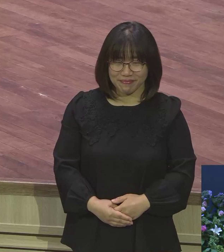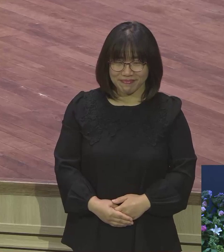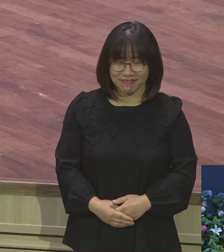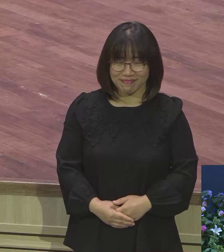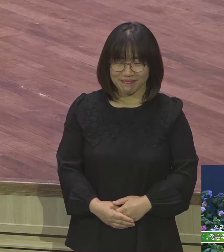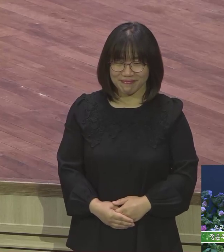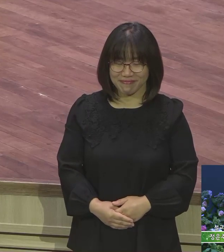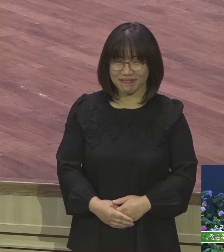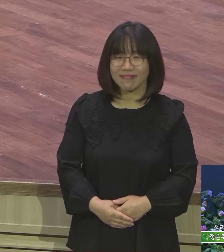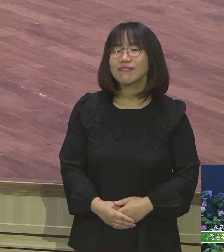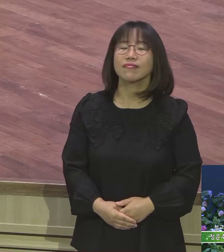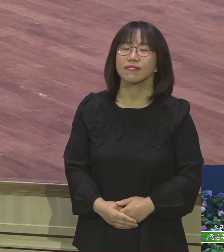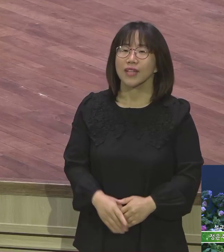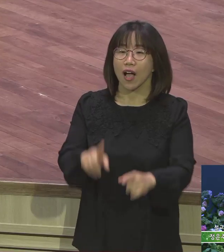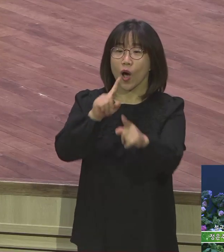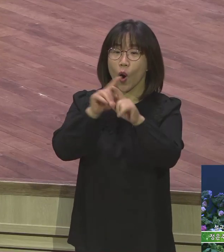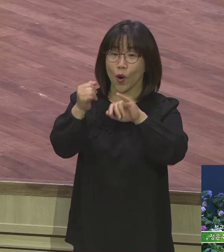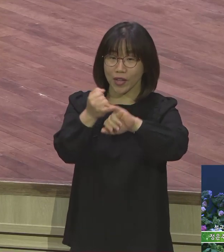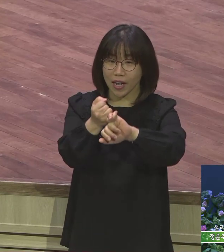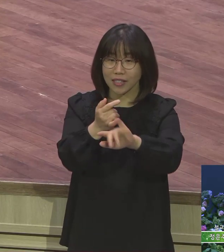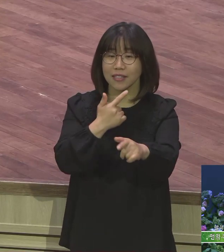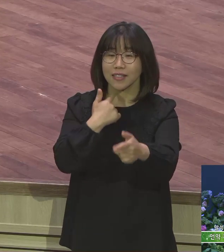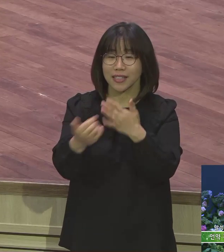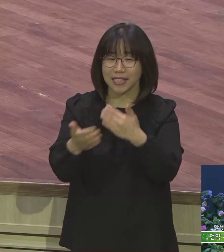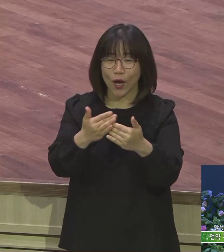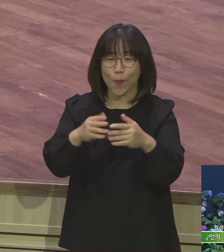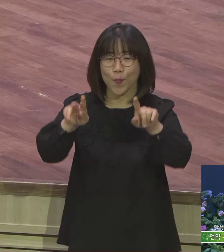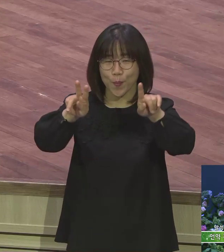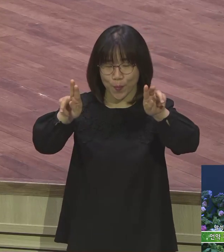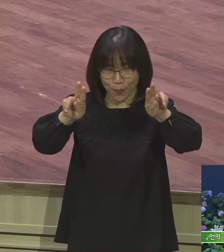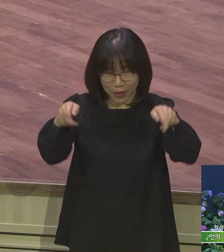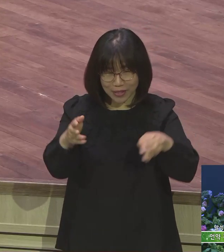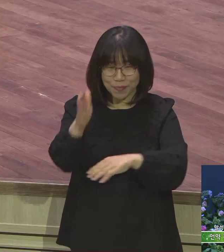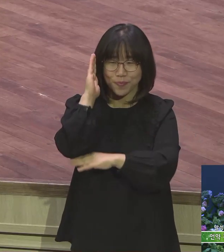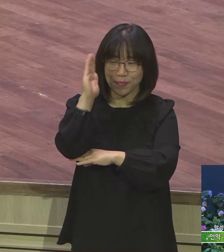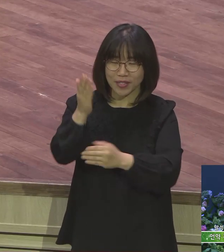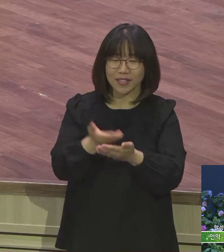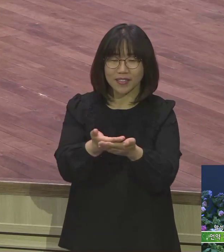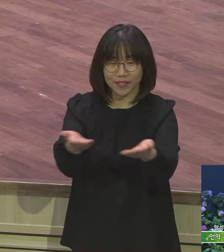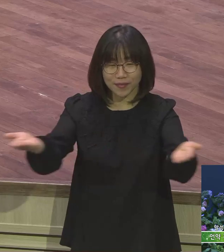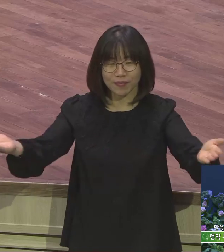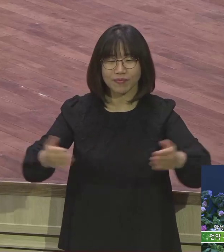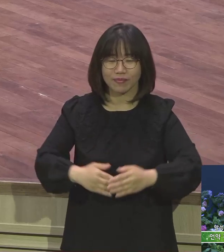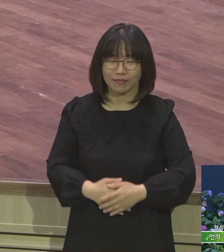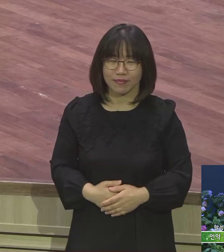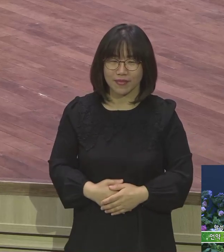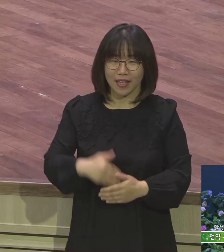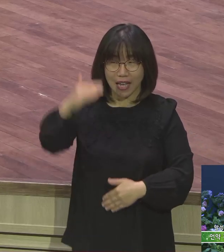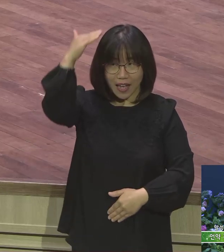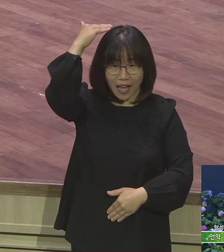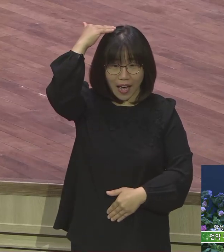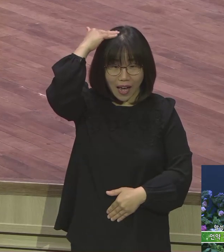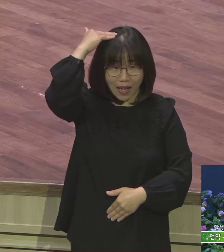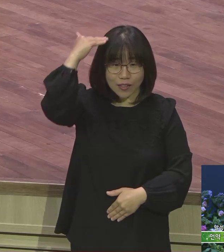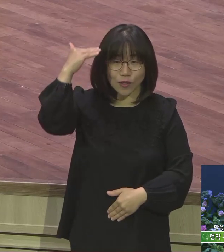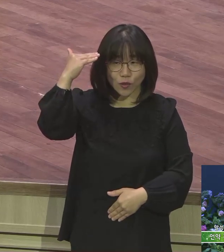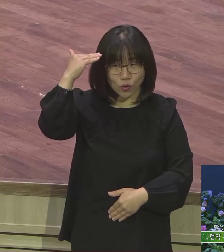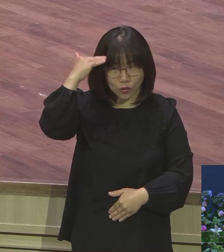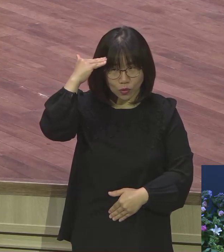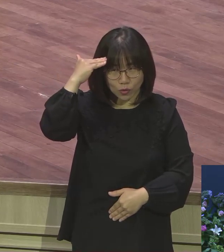언약 체험이라는 제목으로 말씀을 드립니다. 한국 단체 관광객들이